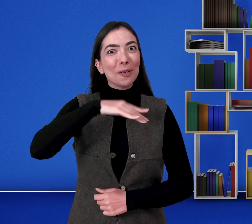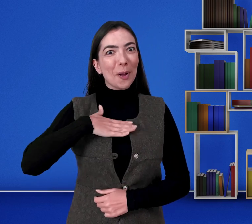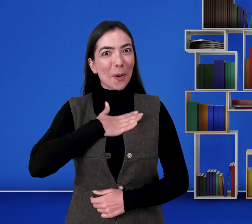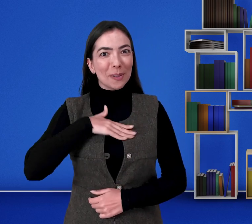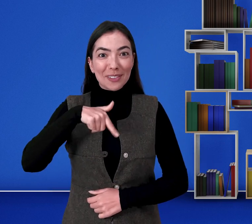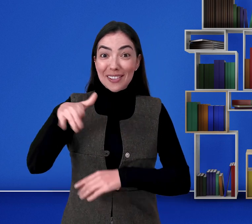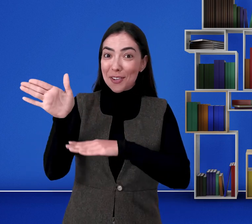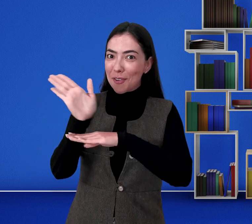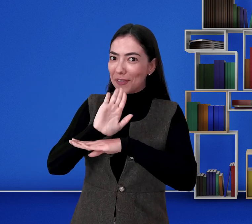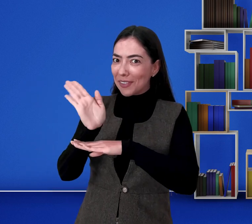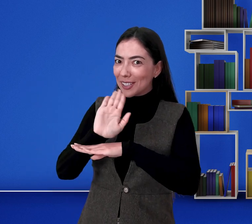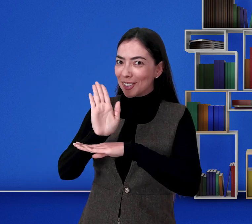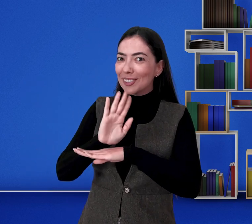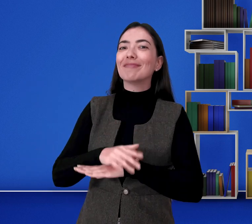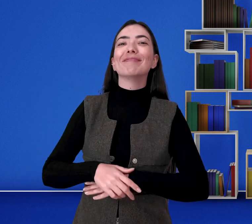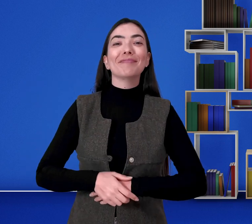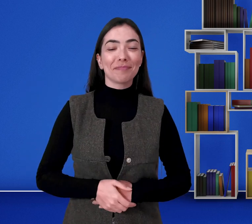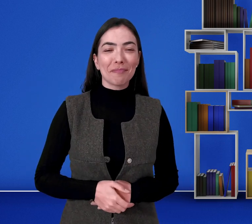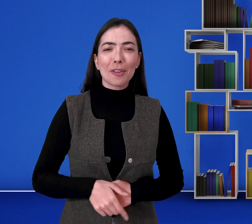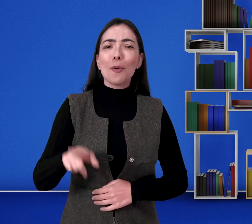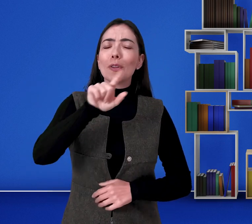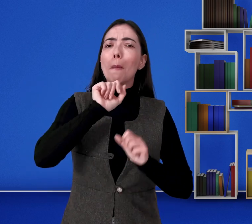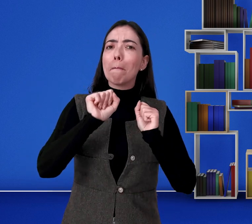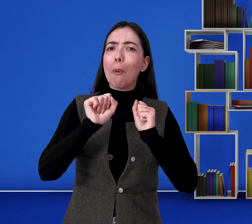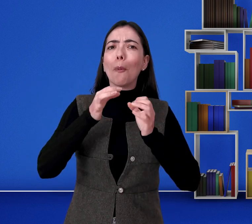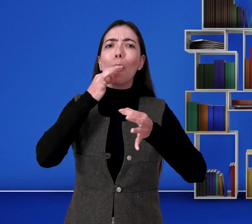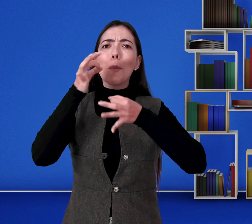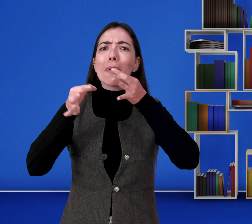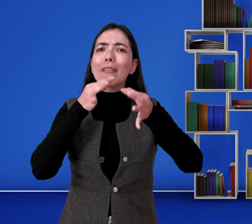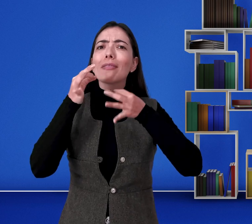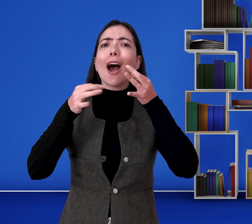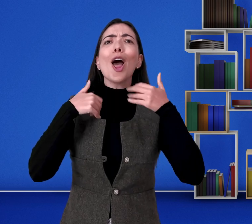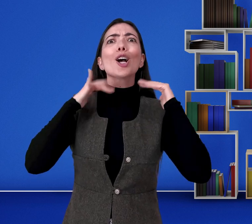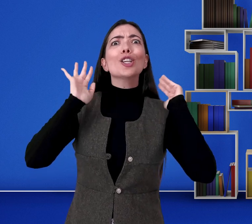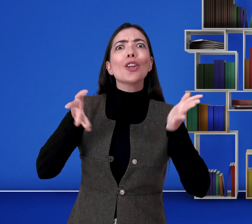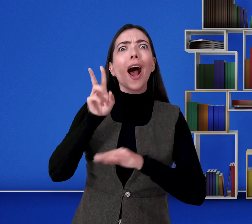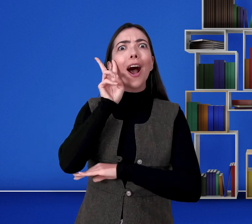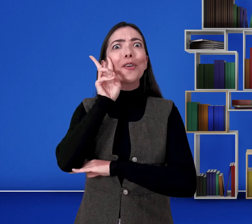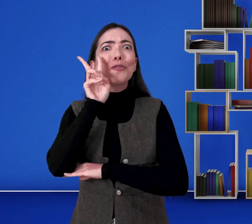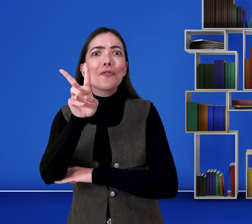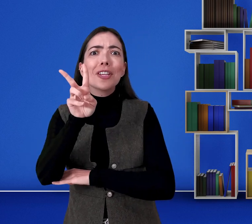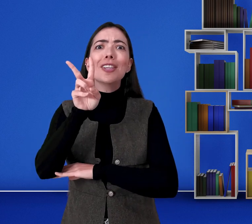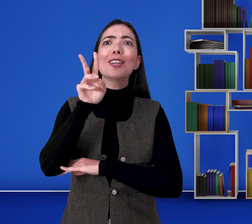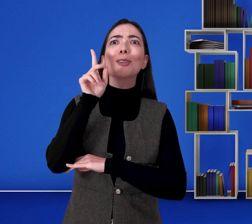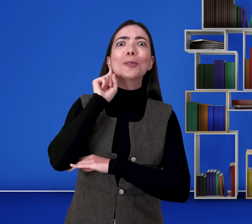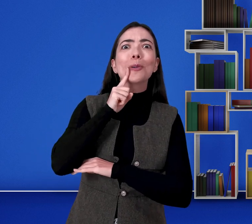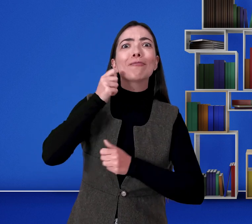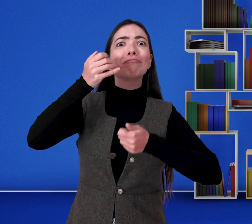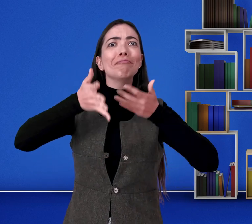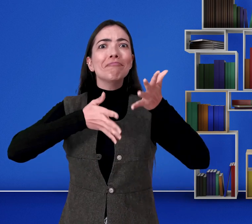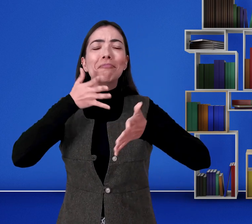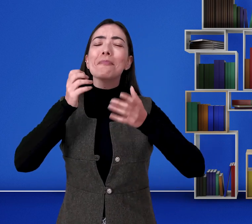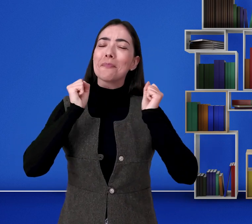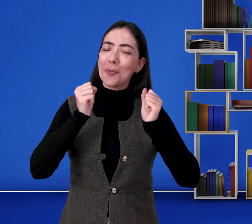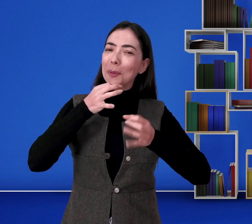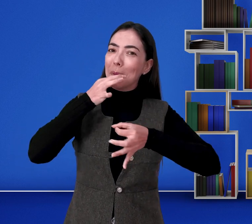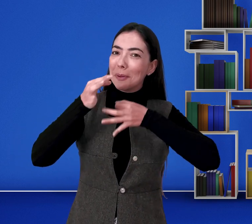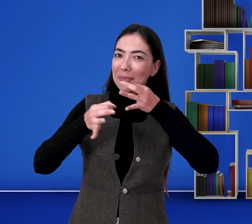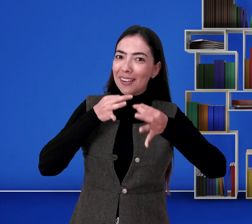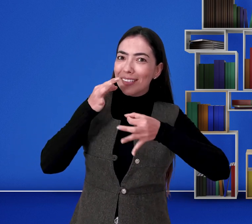Vocês gostaram desse vídeo? Então coloquem aqui as suas opiniões, as suas sugestões e me contem se vocês